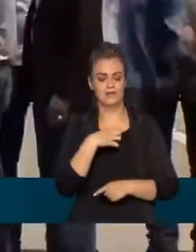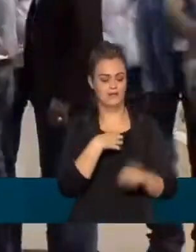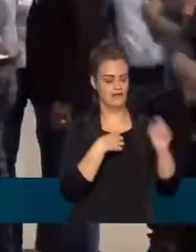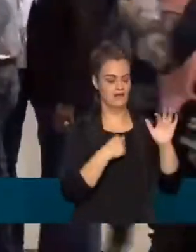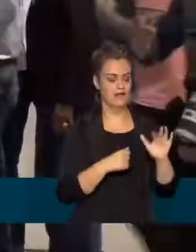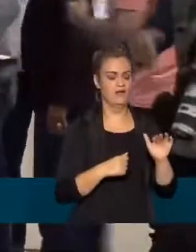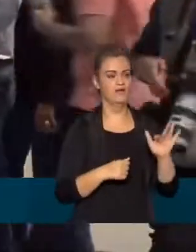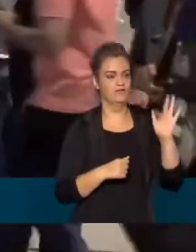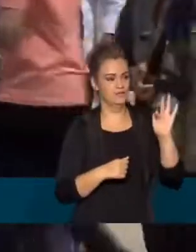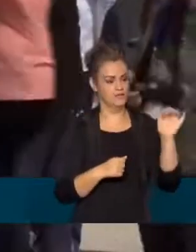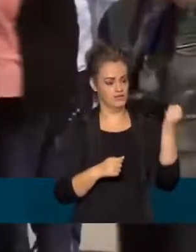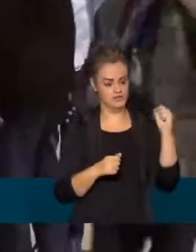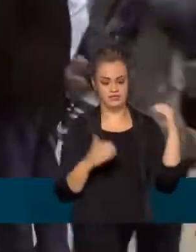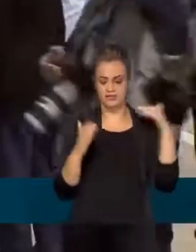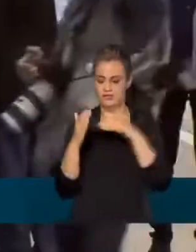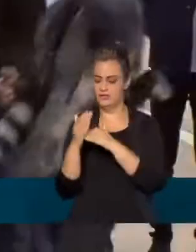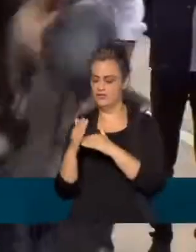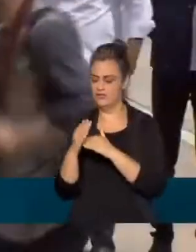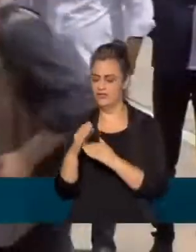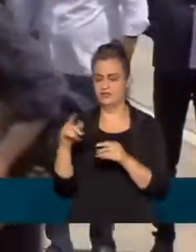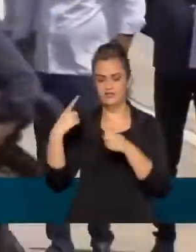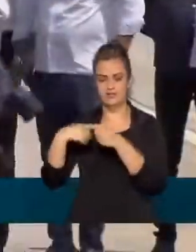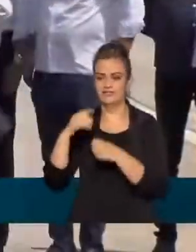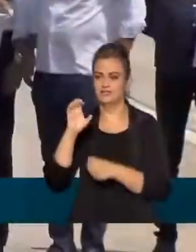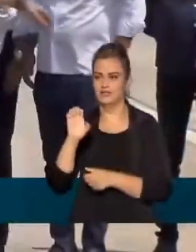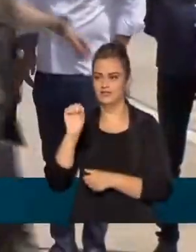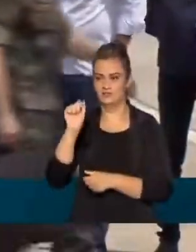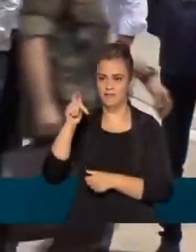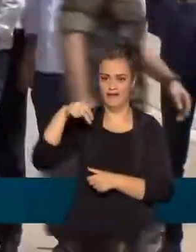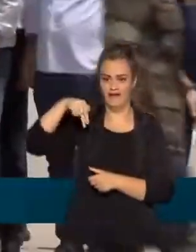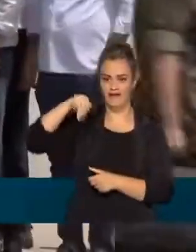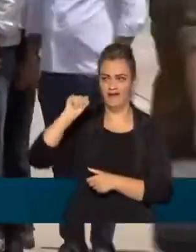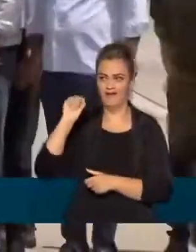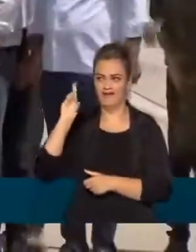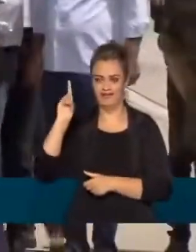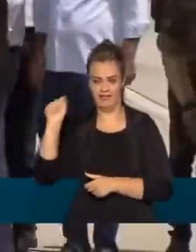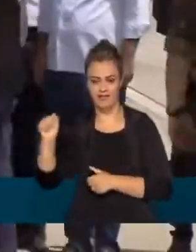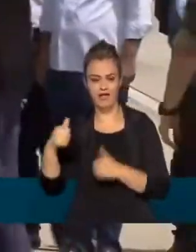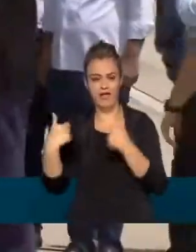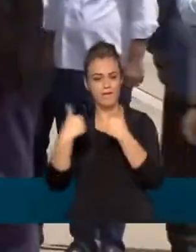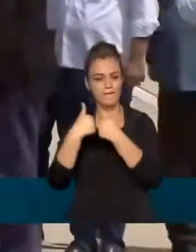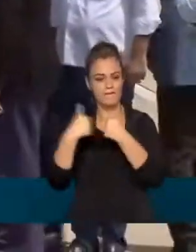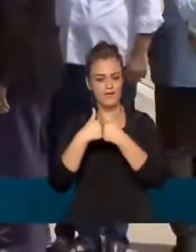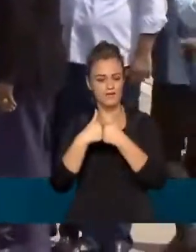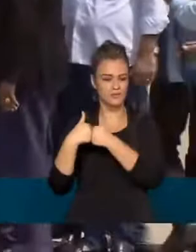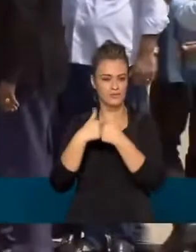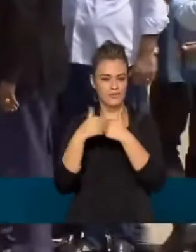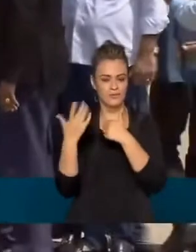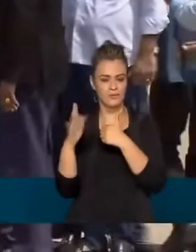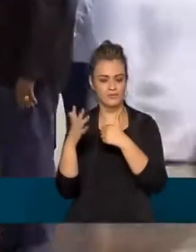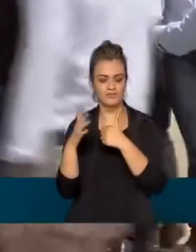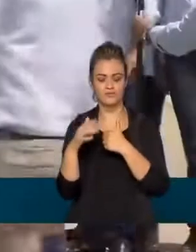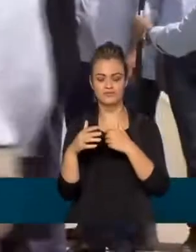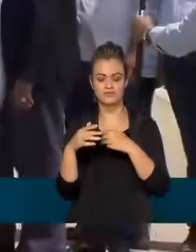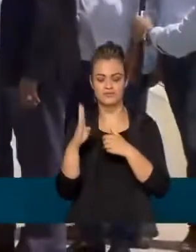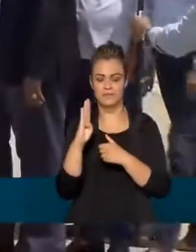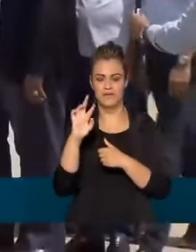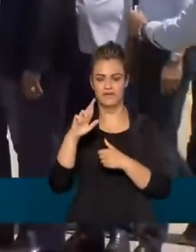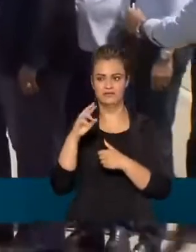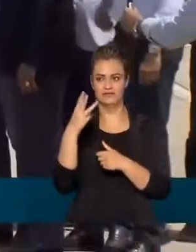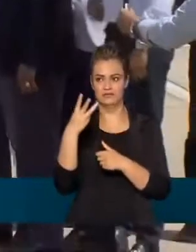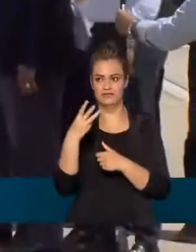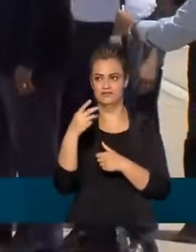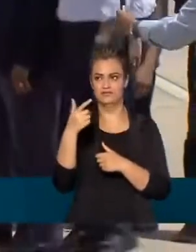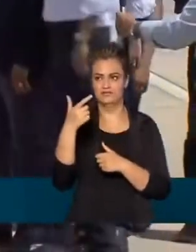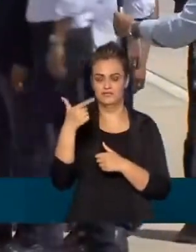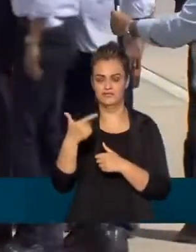Feira de Santana e Esplanada mais exatamente perto do trecho da BR-324 no sentido